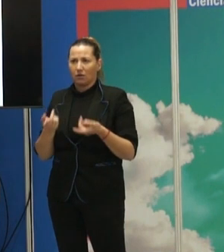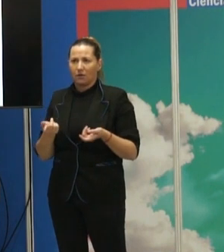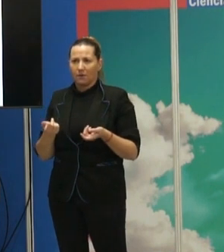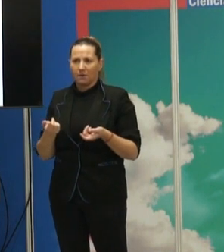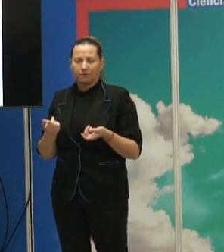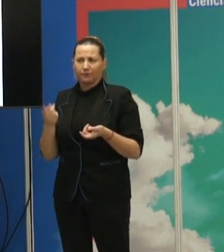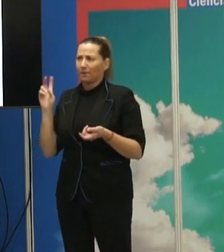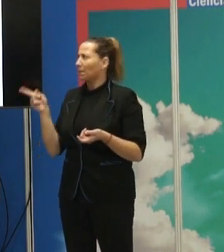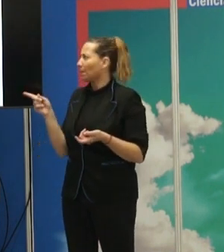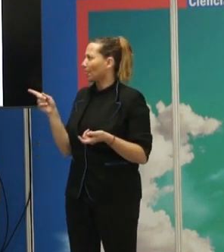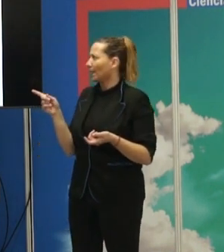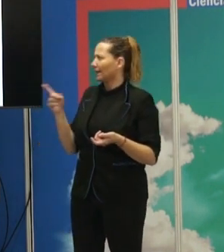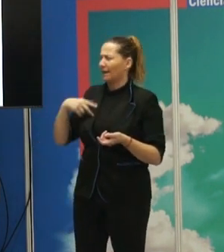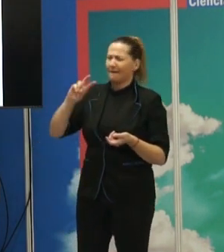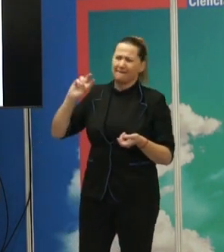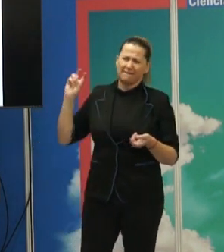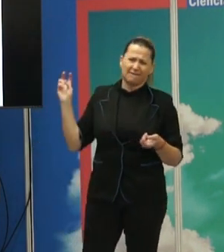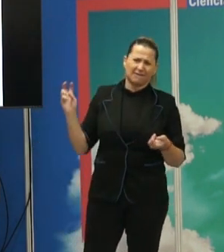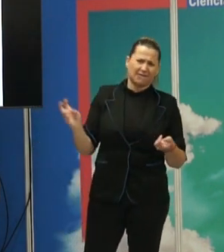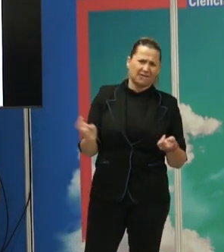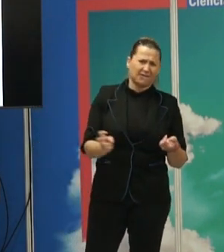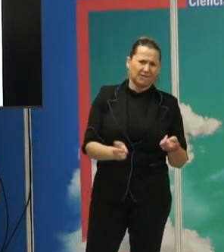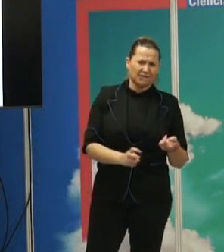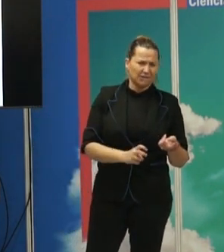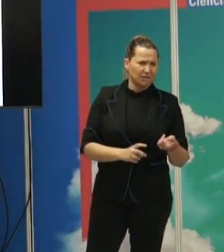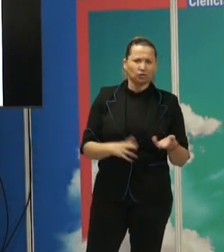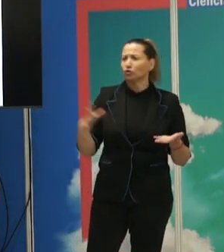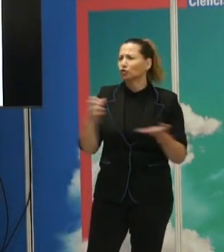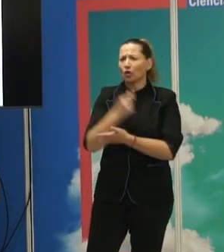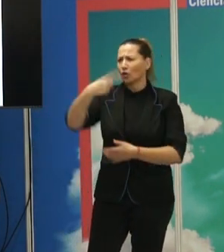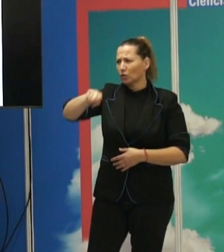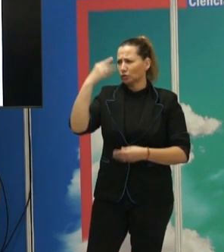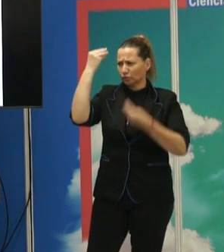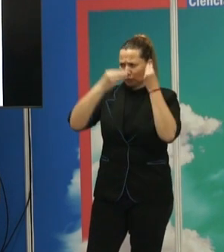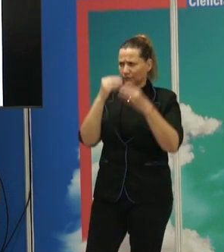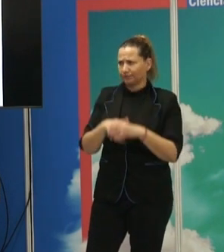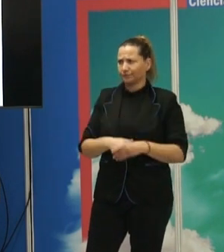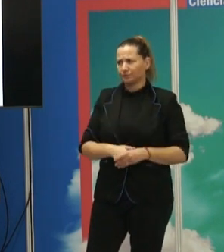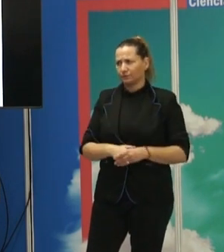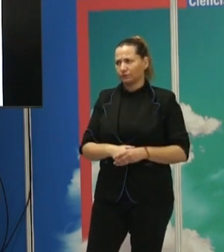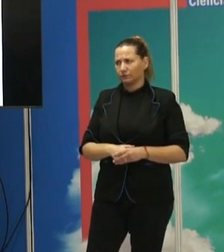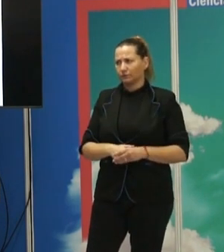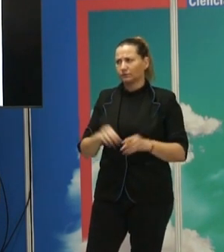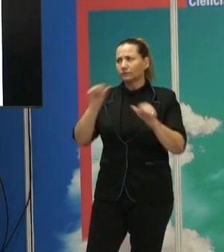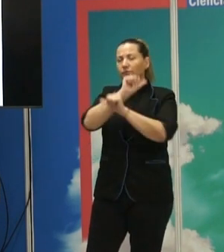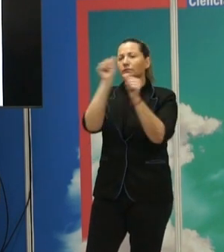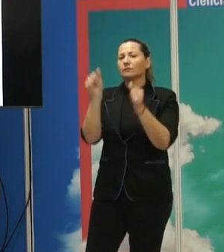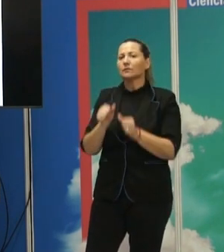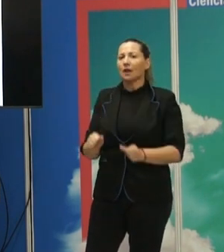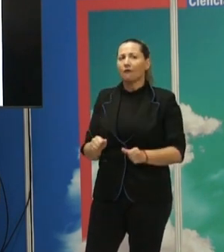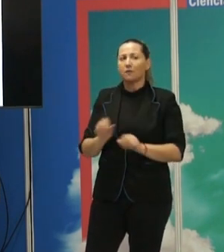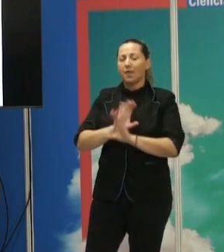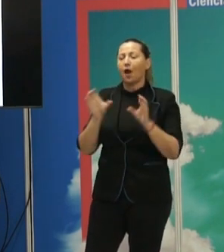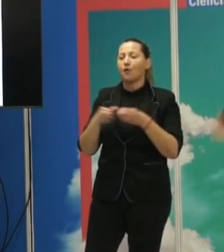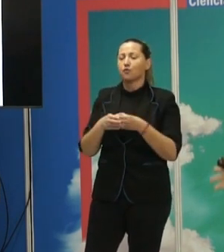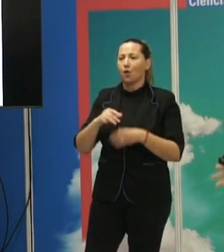ocurrir podría ser una forma de identificar el grupo y